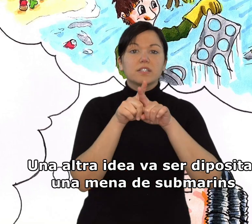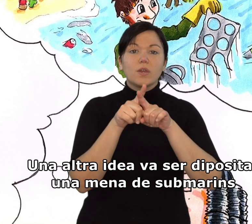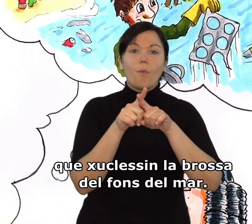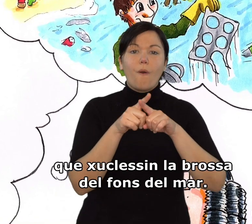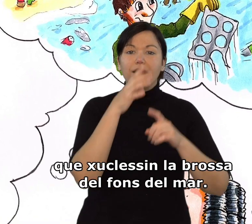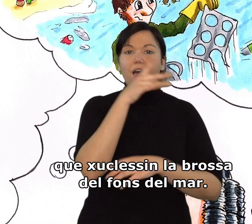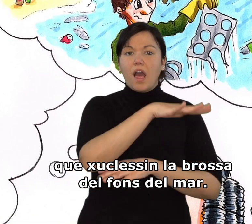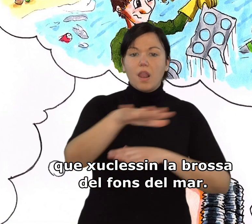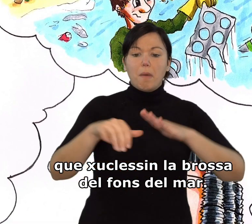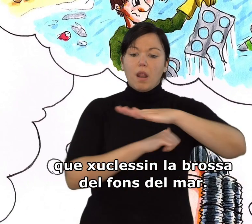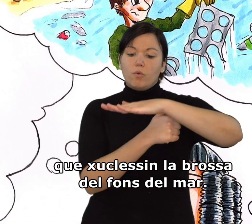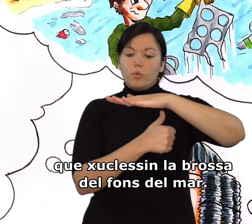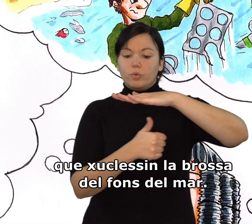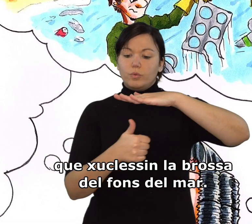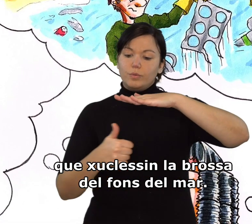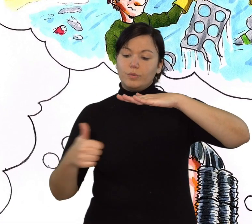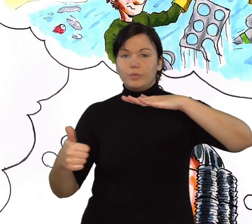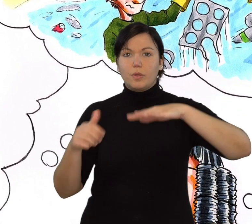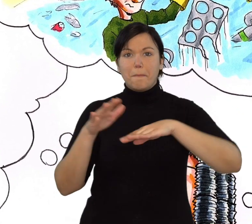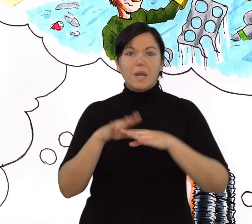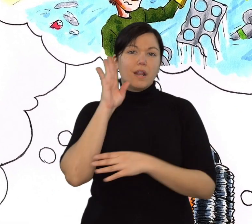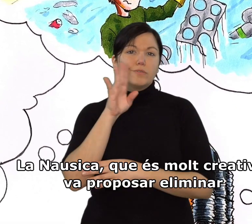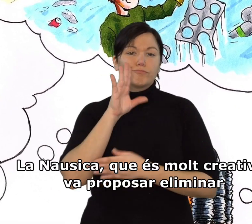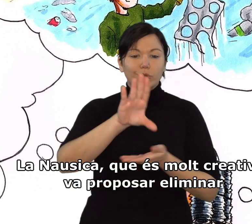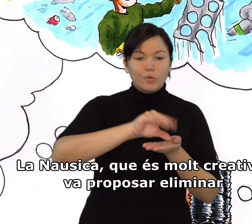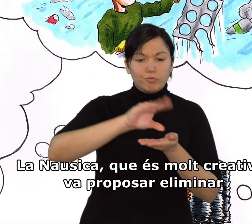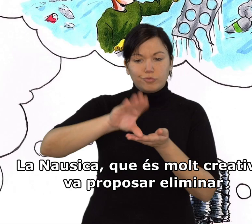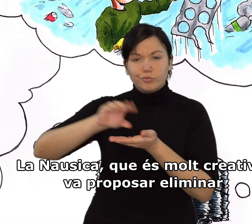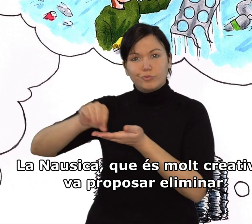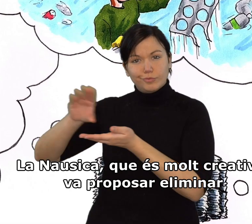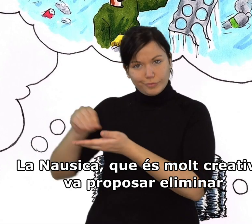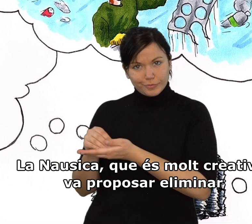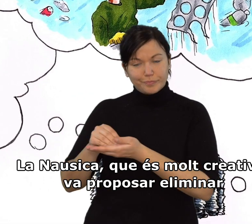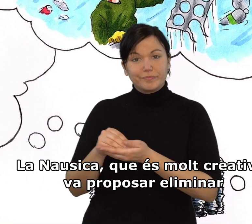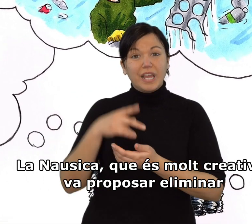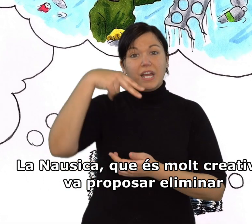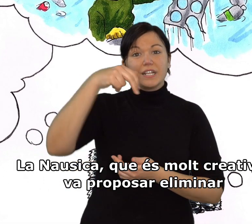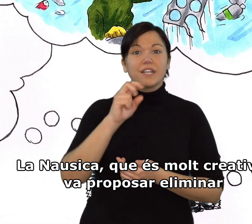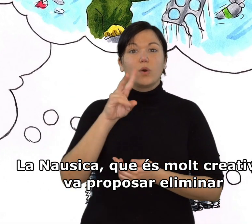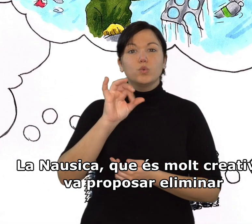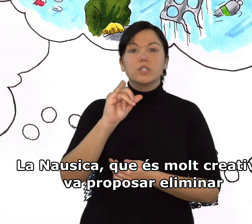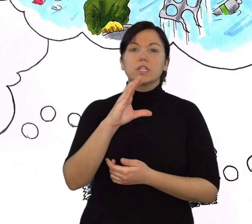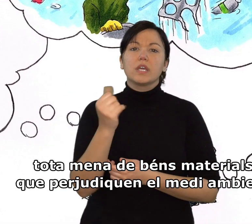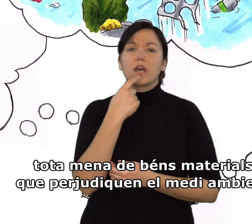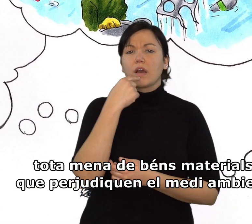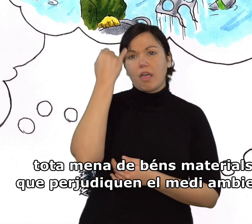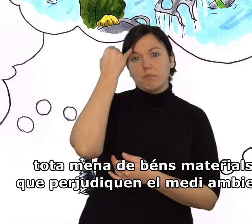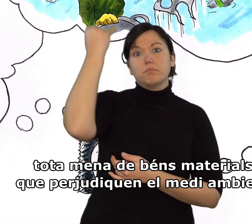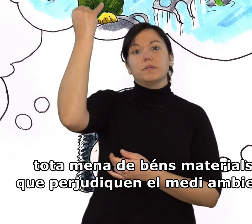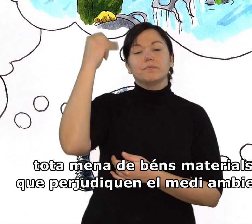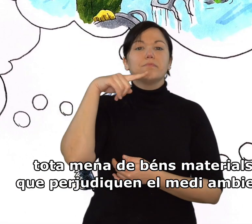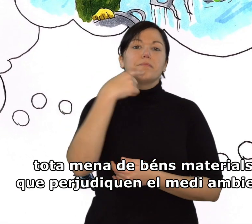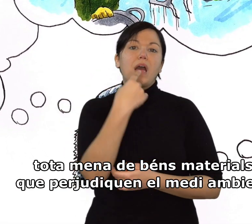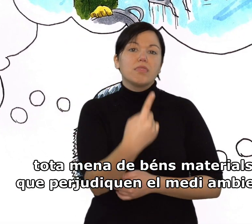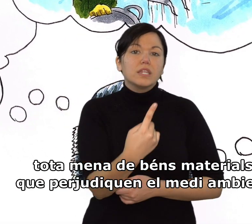submarins que xoclessin la brossa del fons del mar. La nausica, que és molt creativa, va proposar eliminar tota mena de